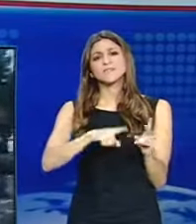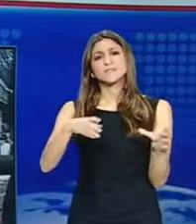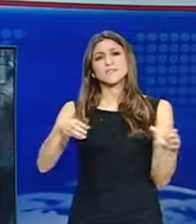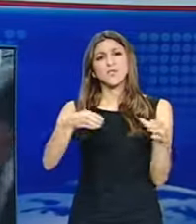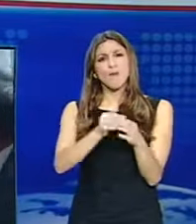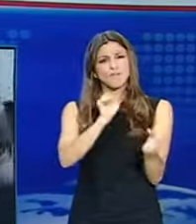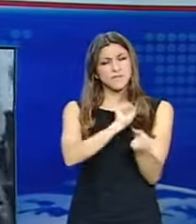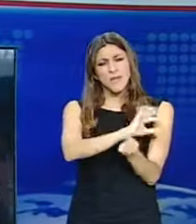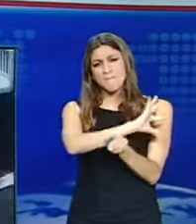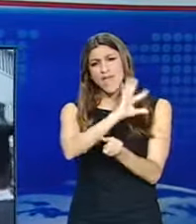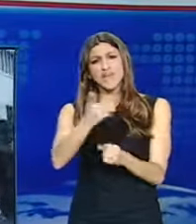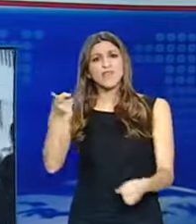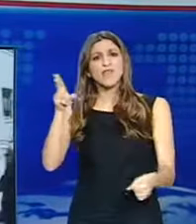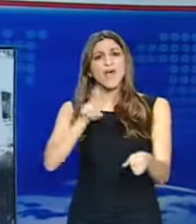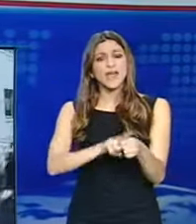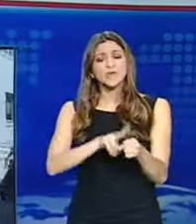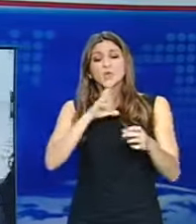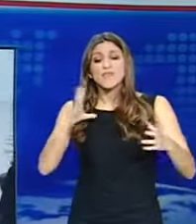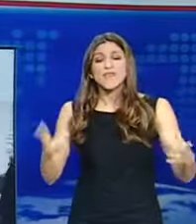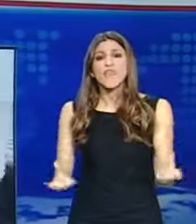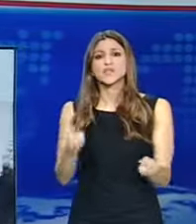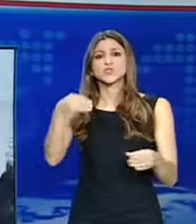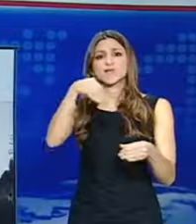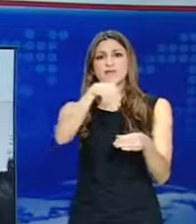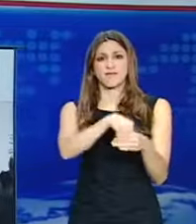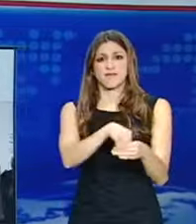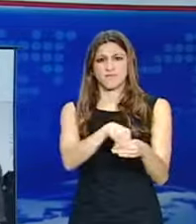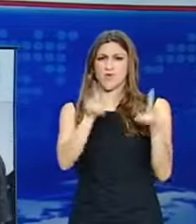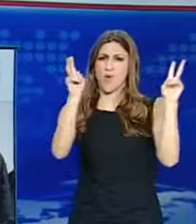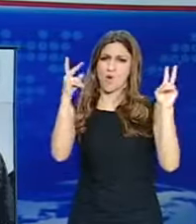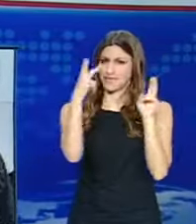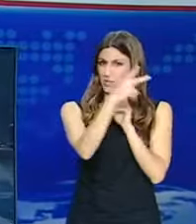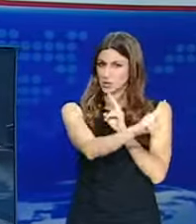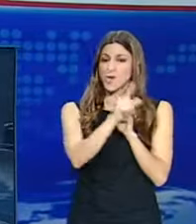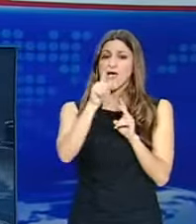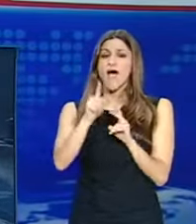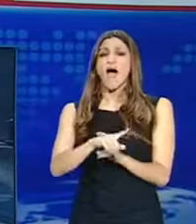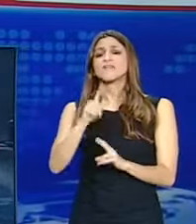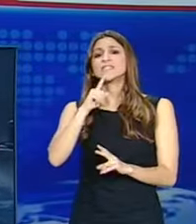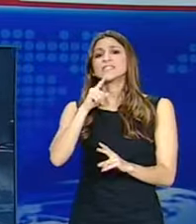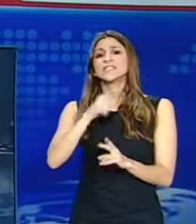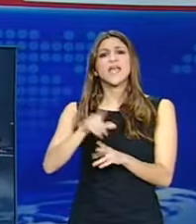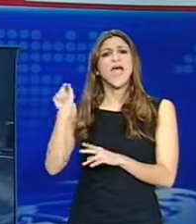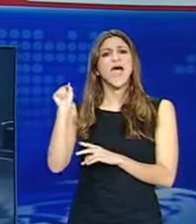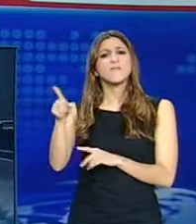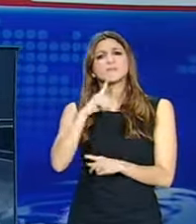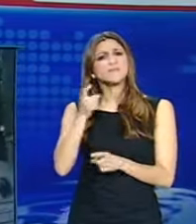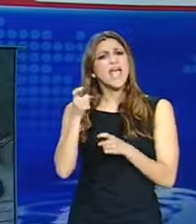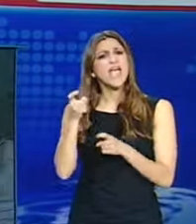που υπογράφουν ως ομάδα διάσωσης των καταθέσεων ορκισμένοι μέχρι θανάτου στην εφημερίδα πολίτης. Η εφημερία δημοσιεύει στο σημερινό της φύλλο την